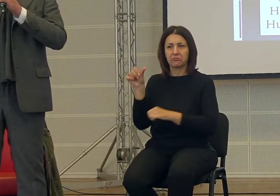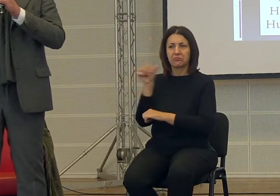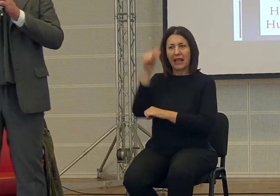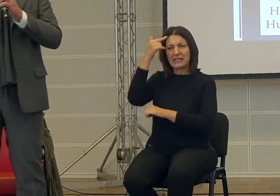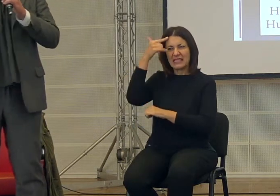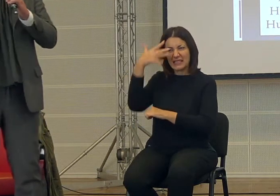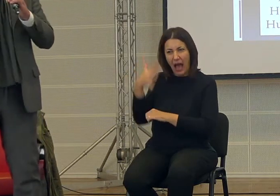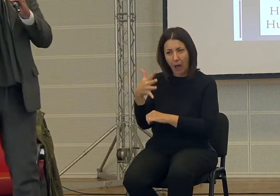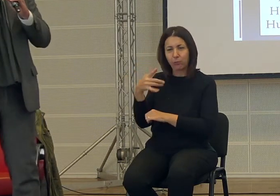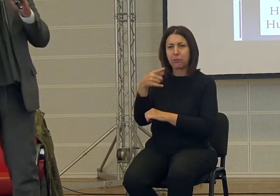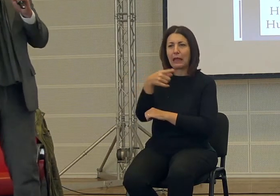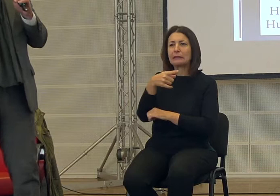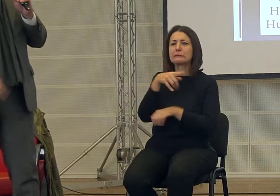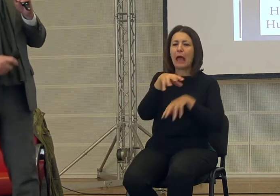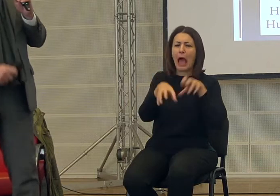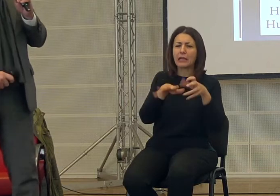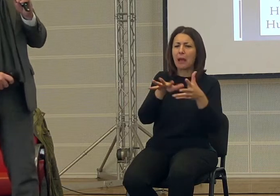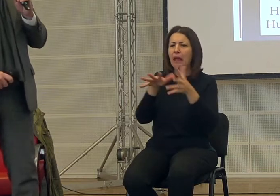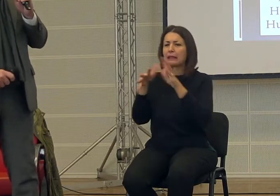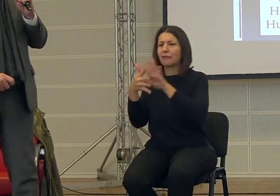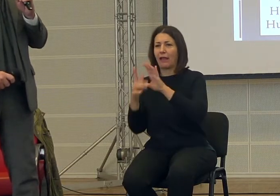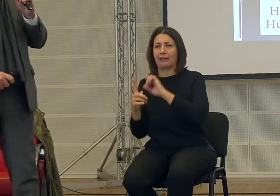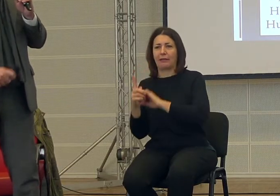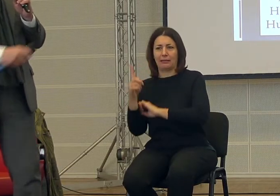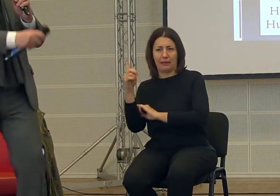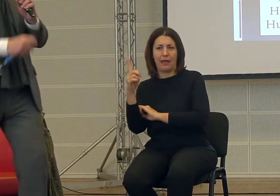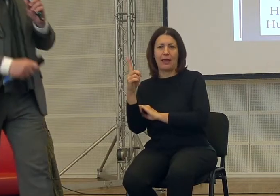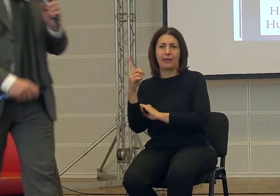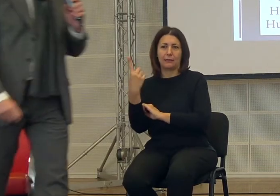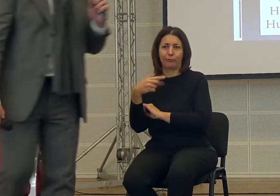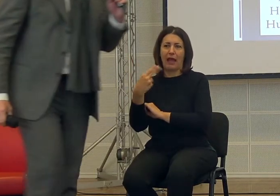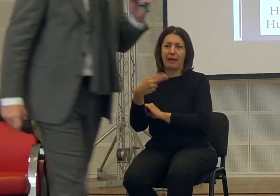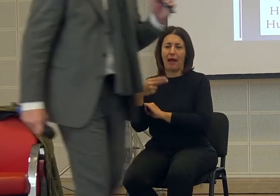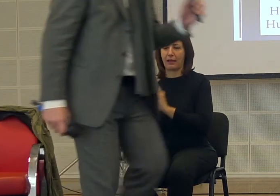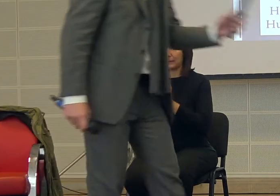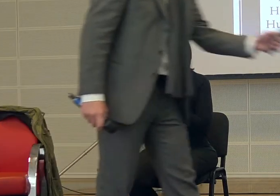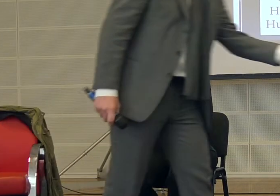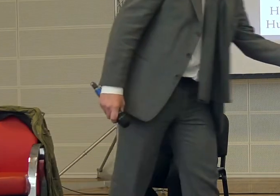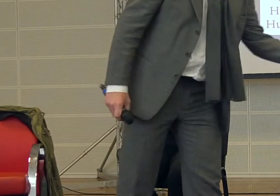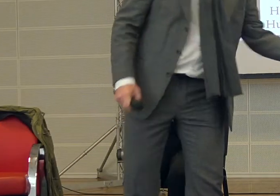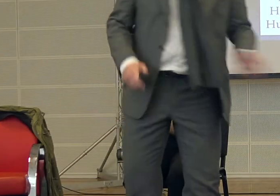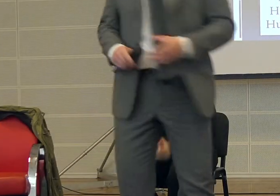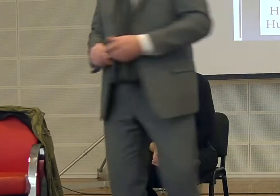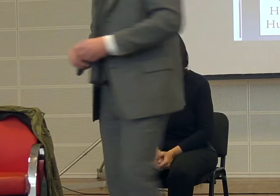animali a dei, breve storia dell'umanità di Yuval Arari. Lorenzo Pinna, grazie davvero.